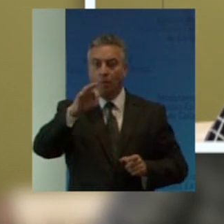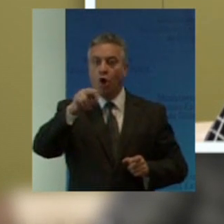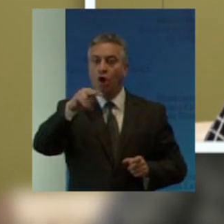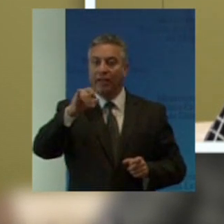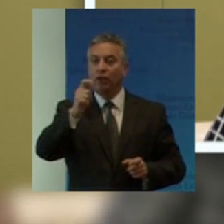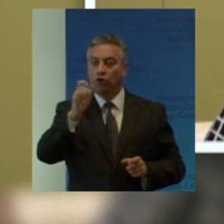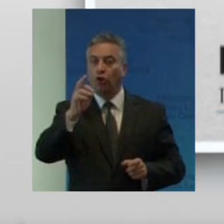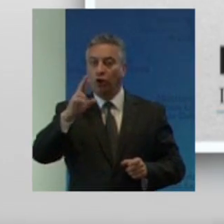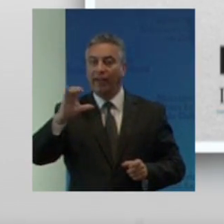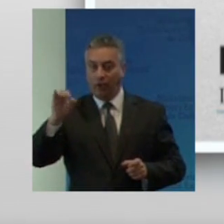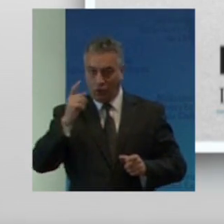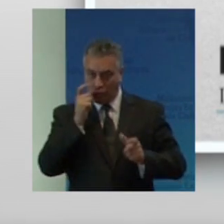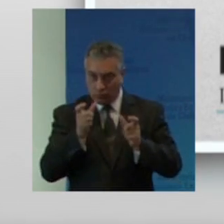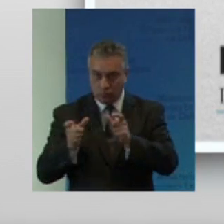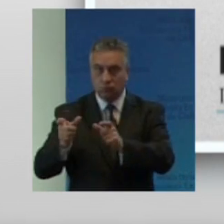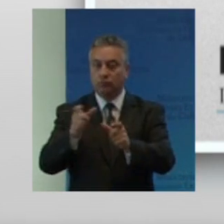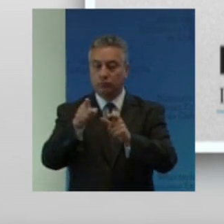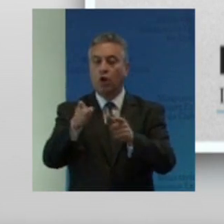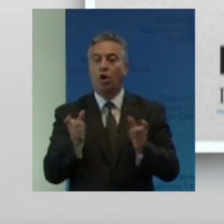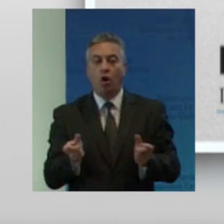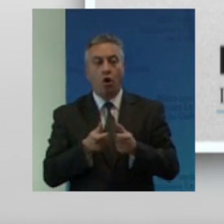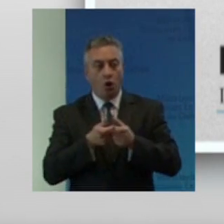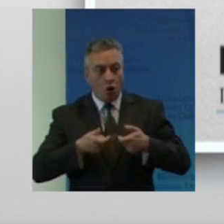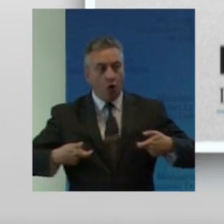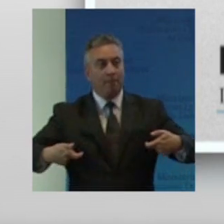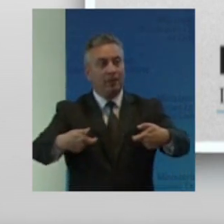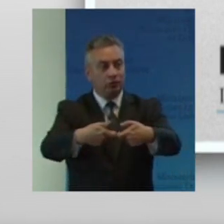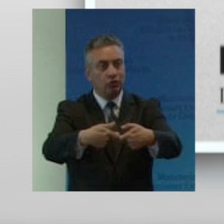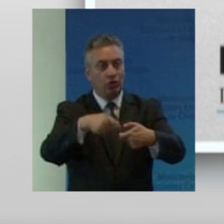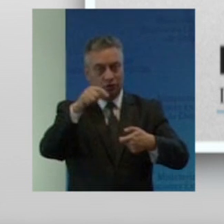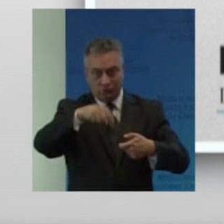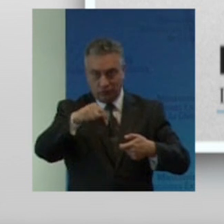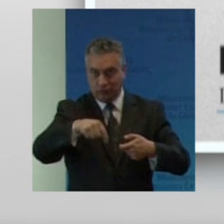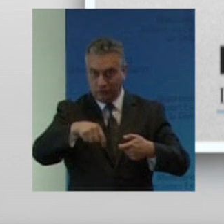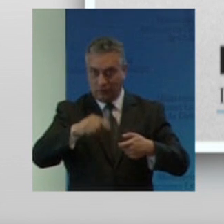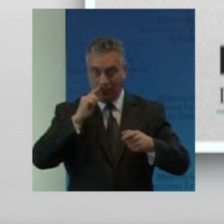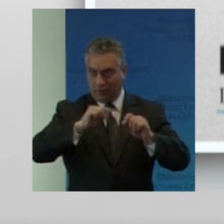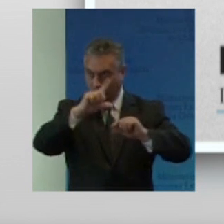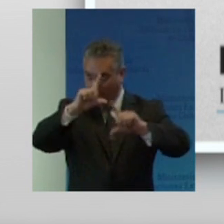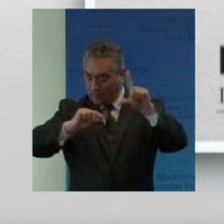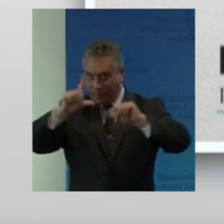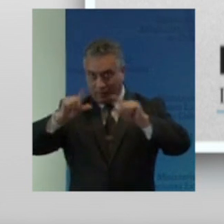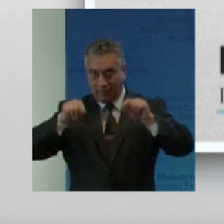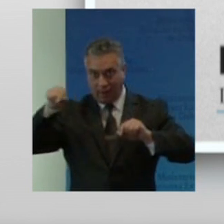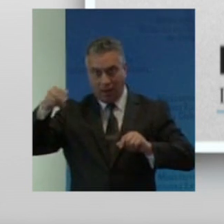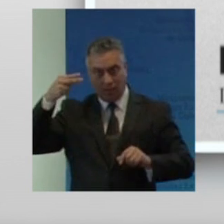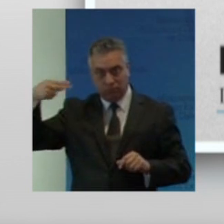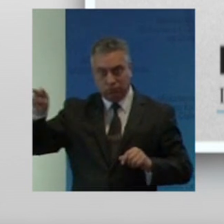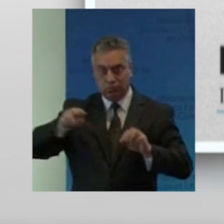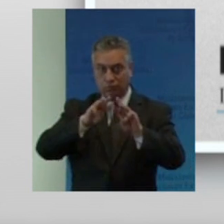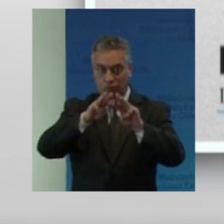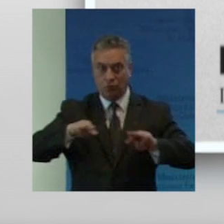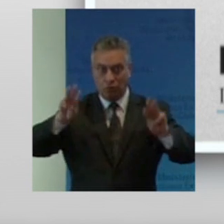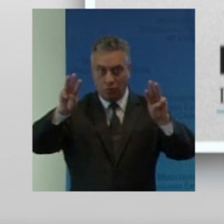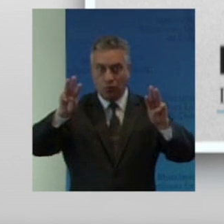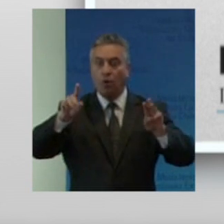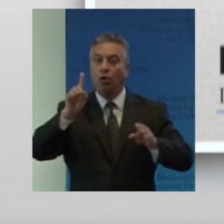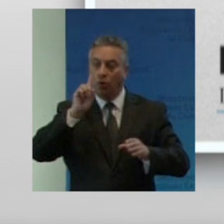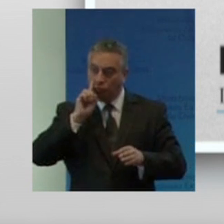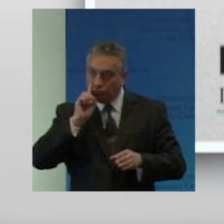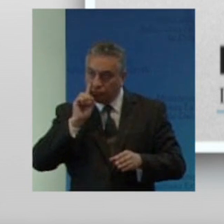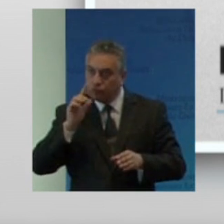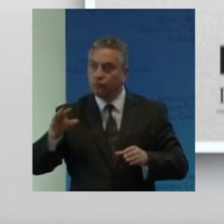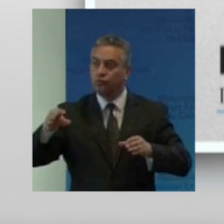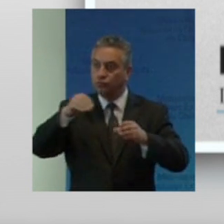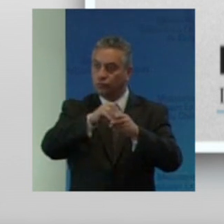la Comisión Estatística de las Naciones Unidas incluyó 11